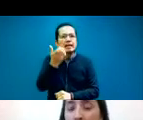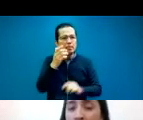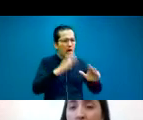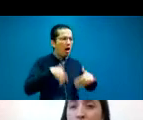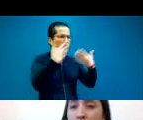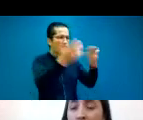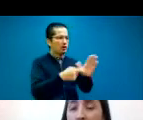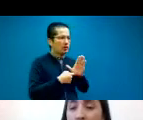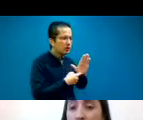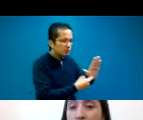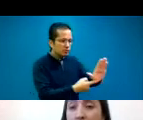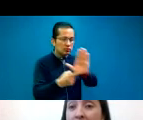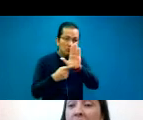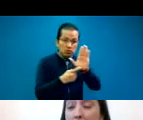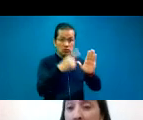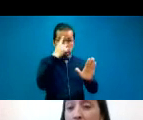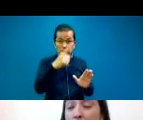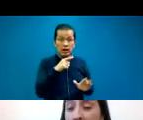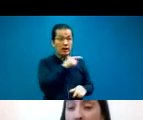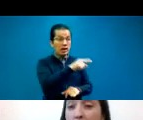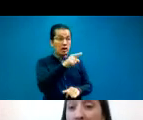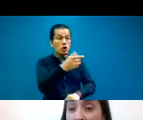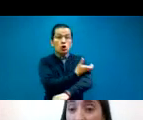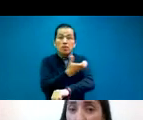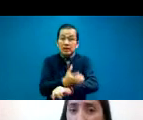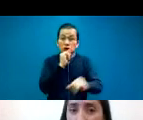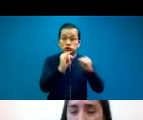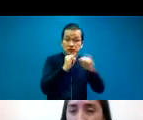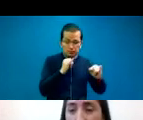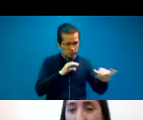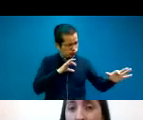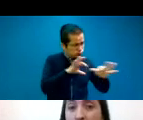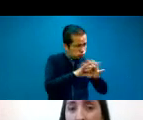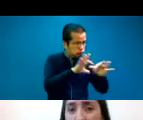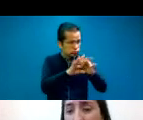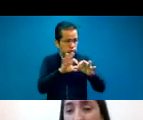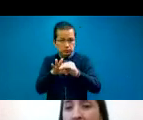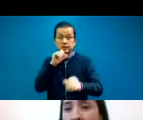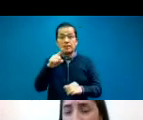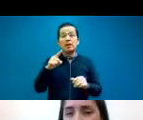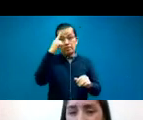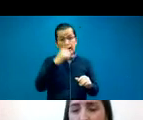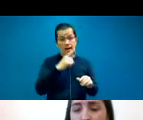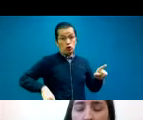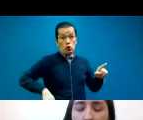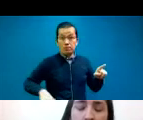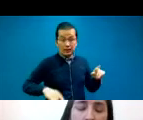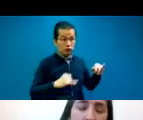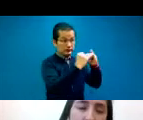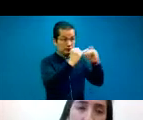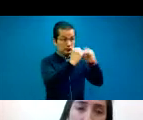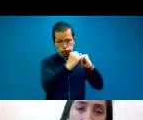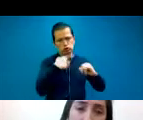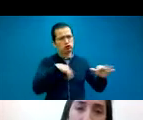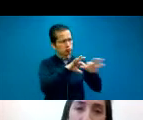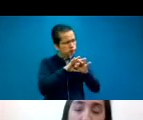vínculos institucionales con otros colegas y también con organismos del Estado, que nos parece fundamental y es uno de los objetivos